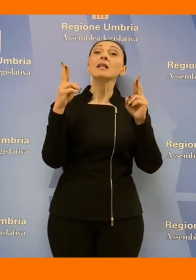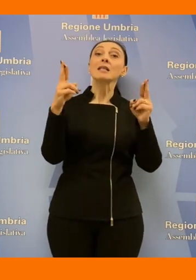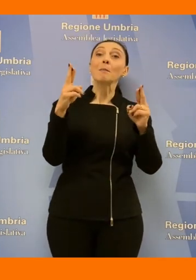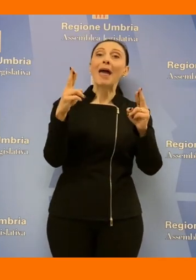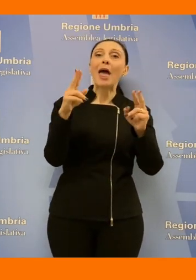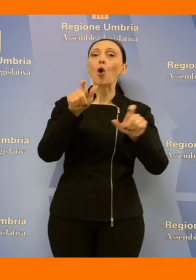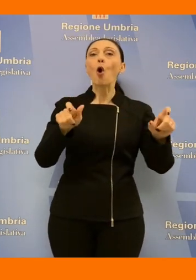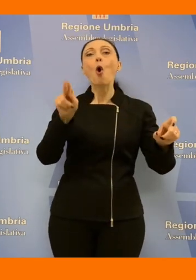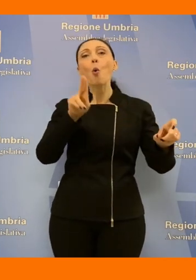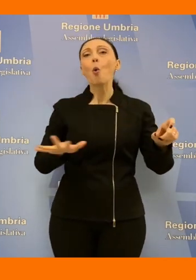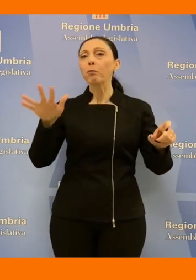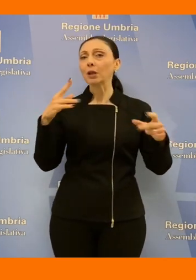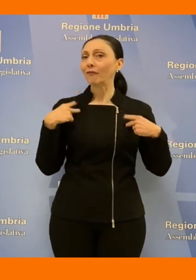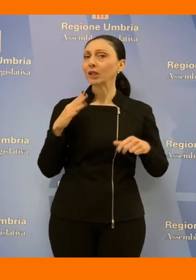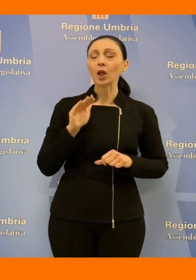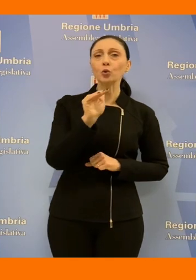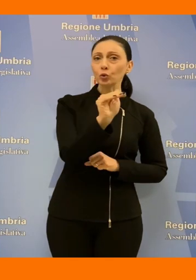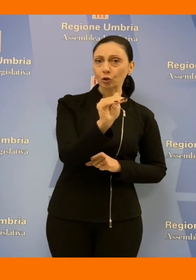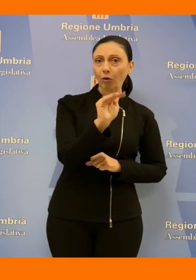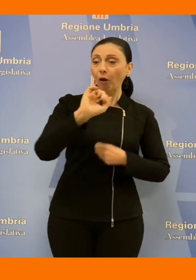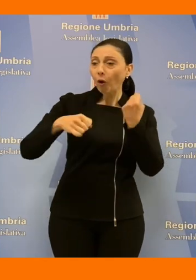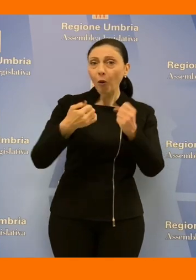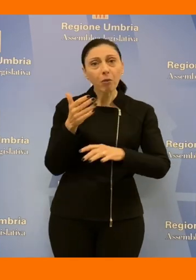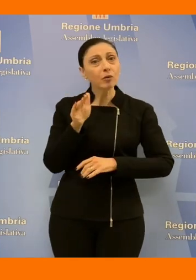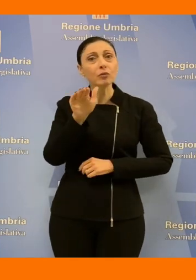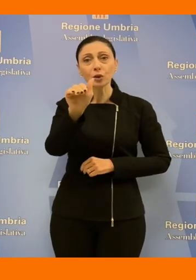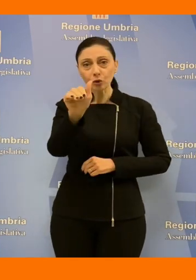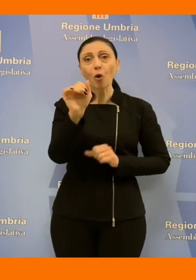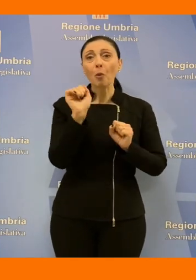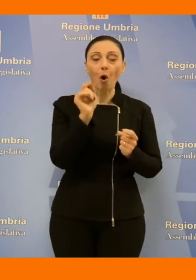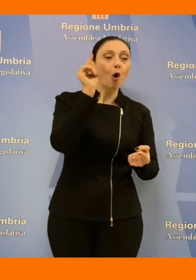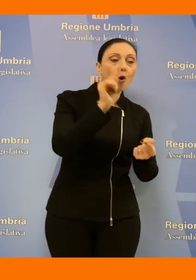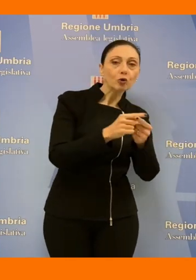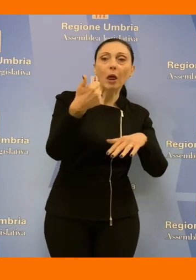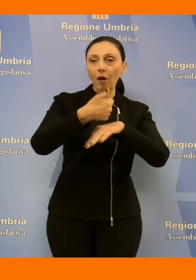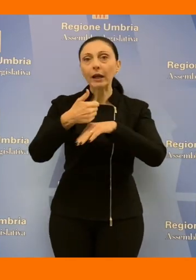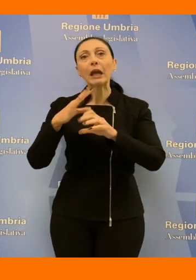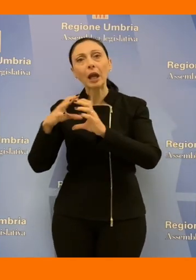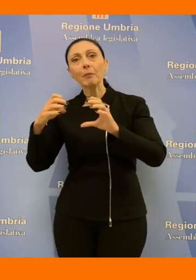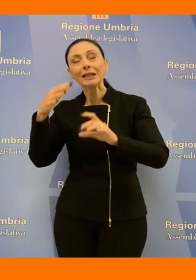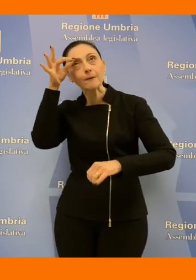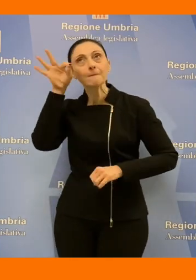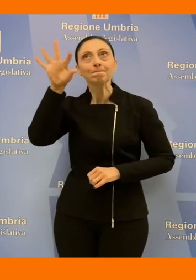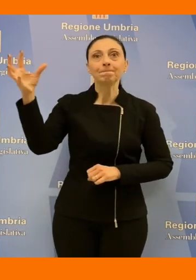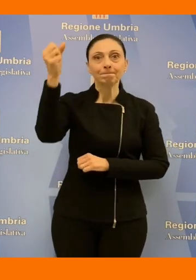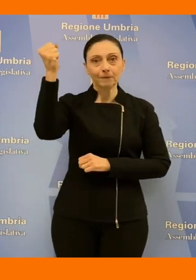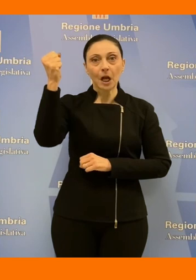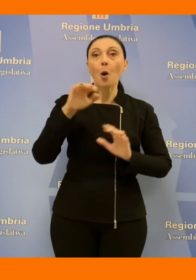quotidiana nel loro agire giornaliero parlo dei consumatori parlo degli imprenditori un mondo diverso è possibile